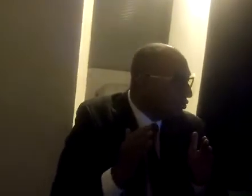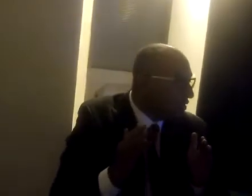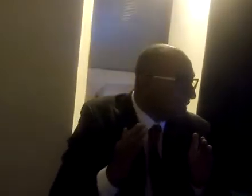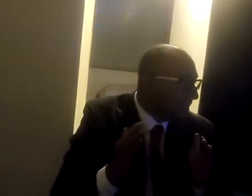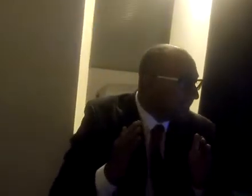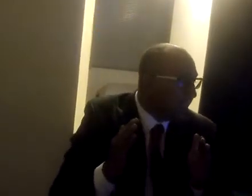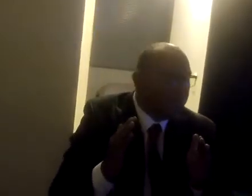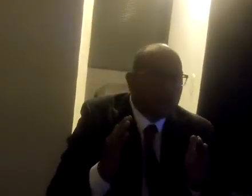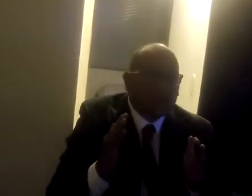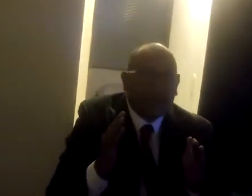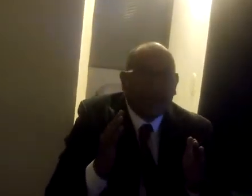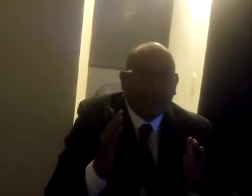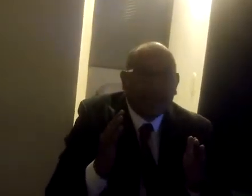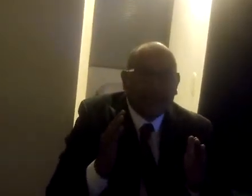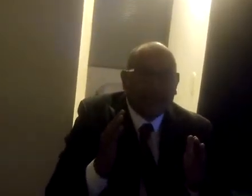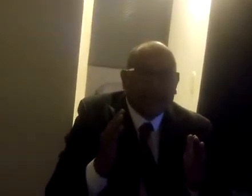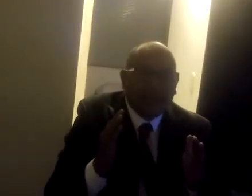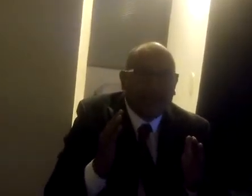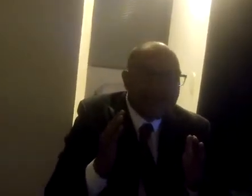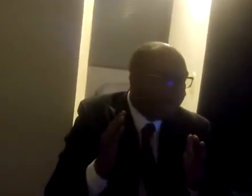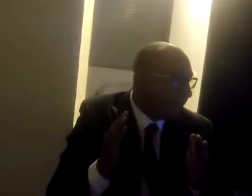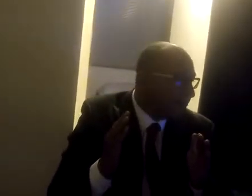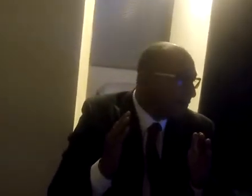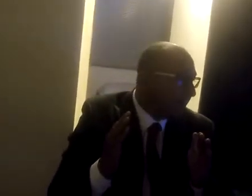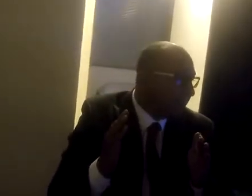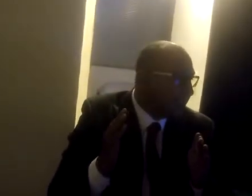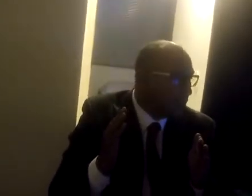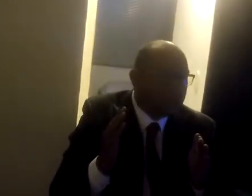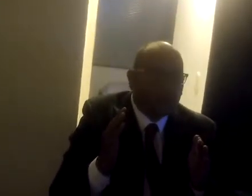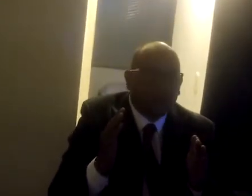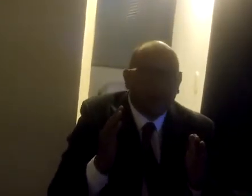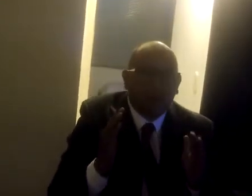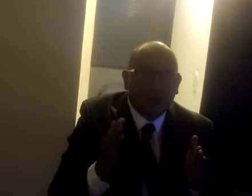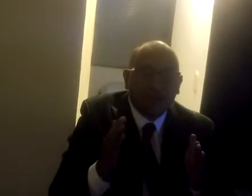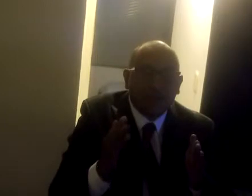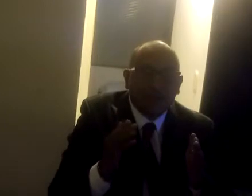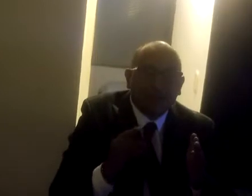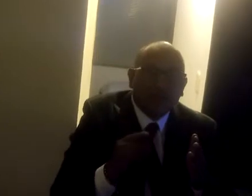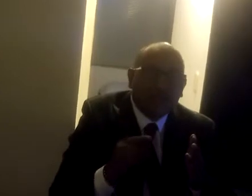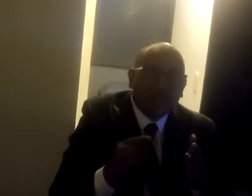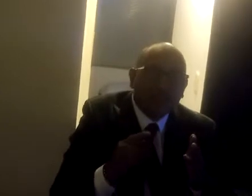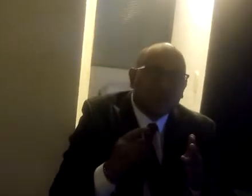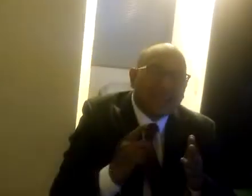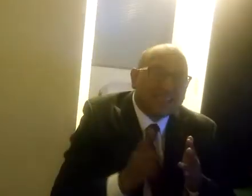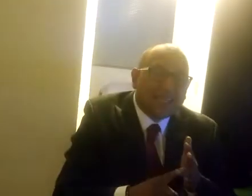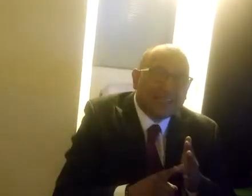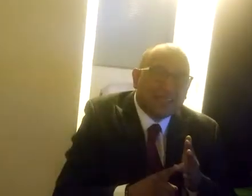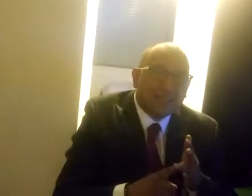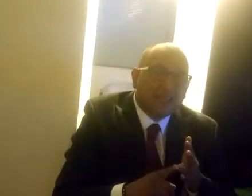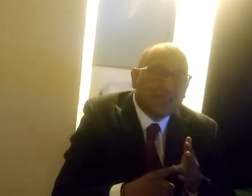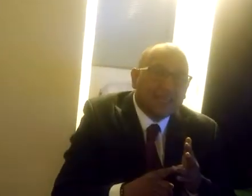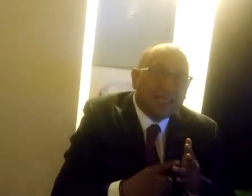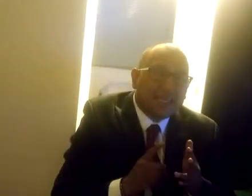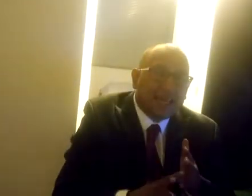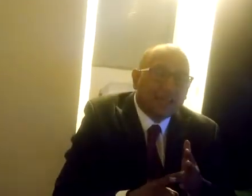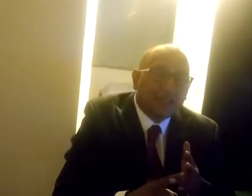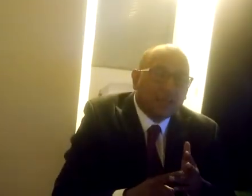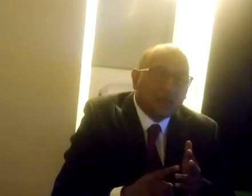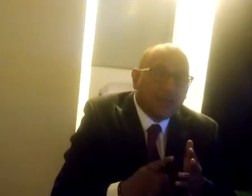acerca de, por parte el señor de Víctor Orbán, donde ellos pretenden generar